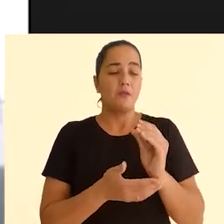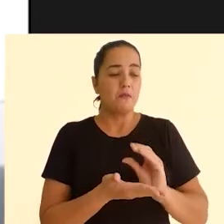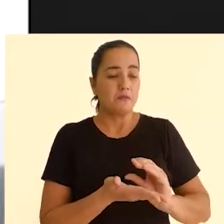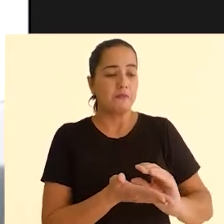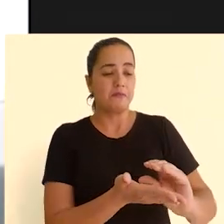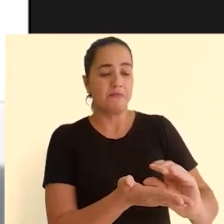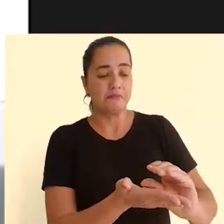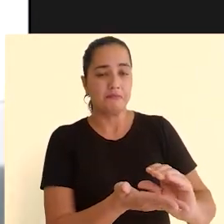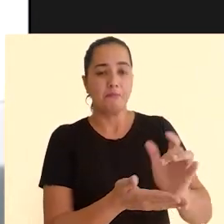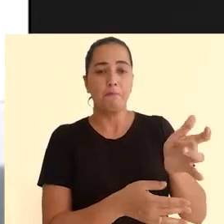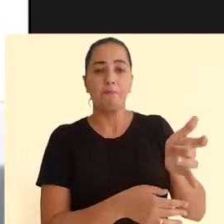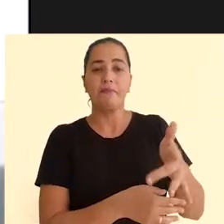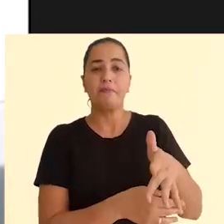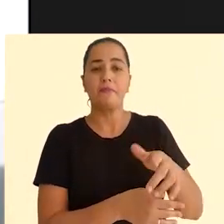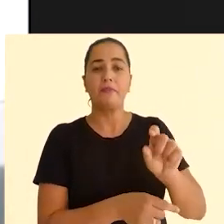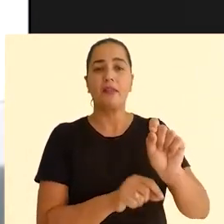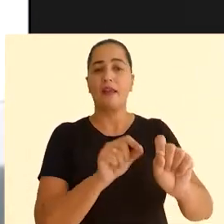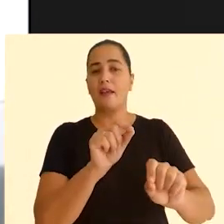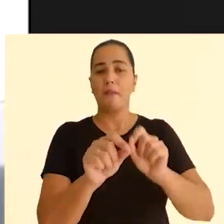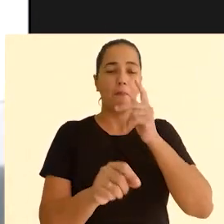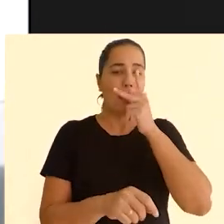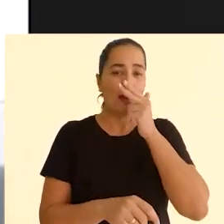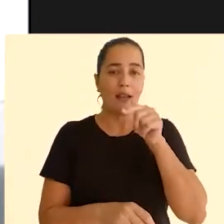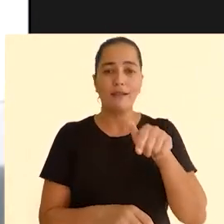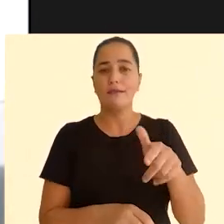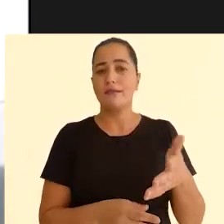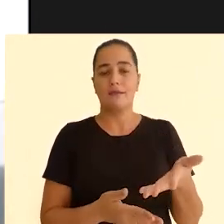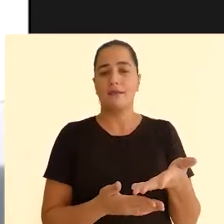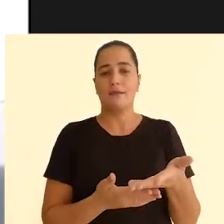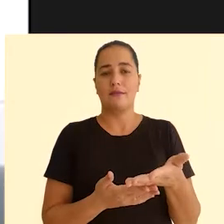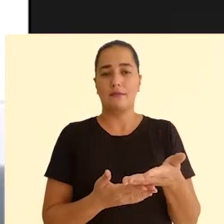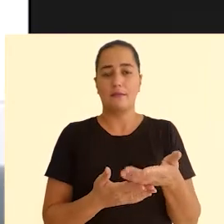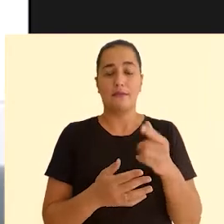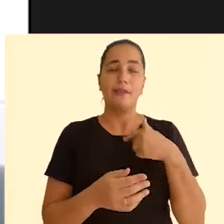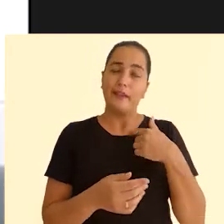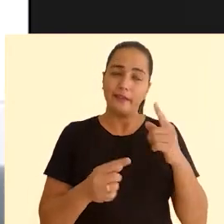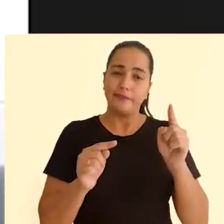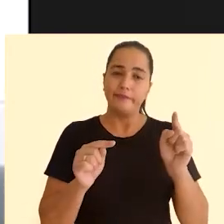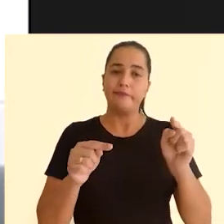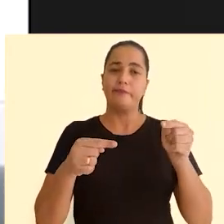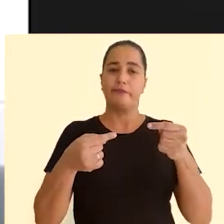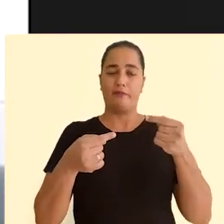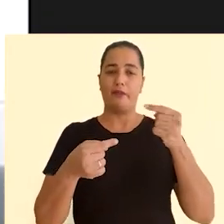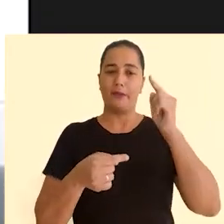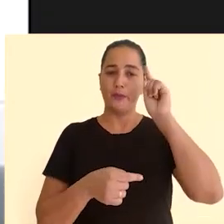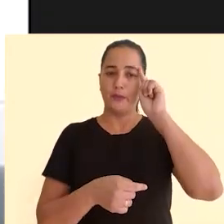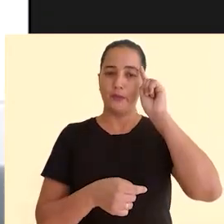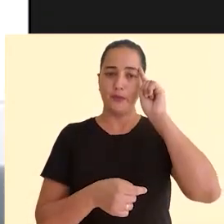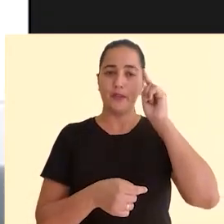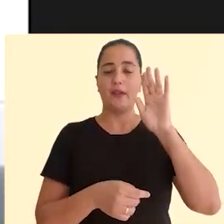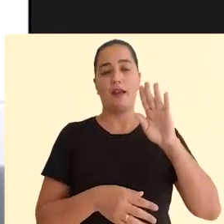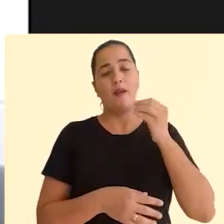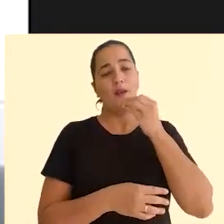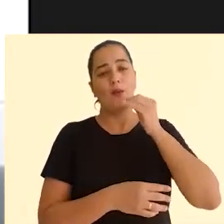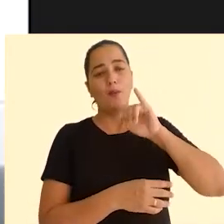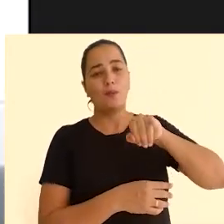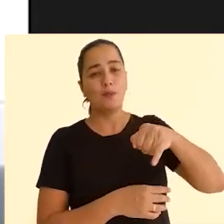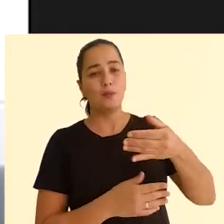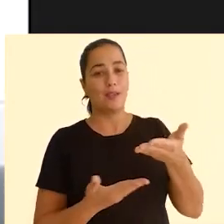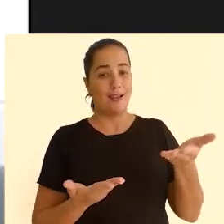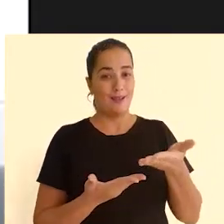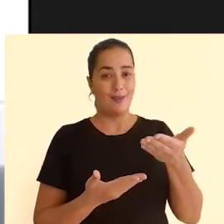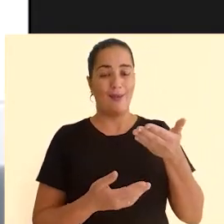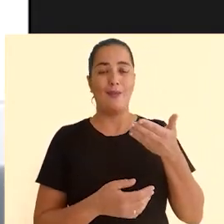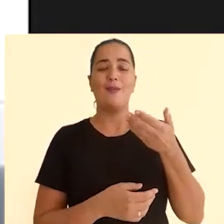enfim. Então, são vários os desafios que nós enfrentamos, mas vou dar oportunidade